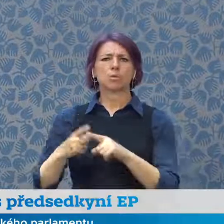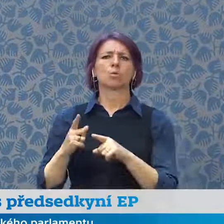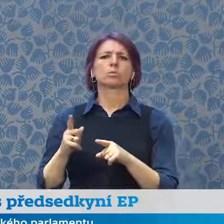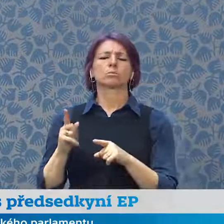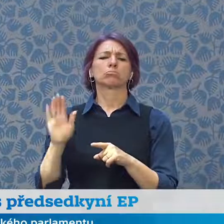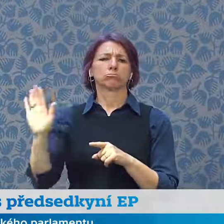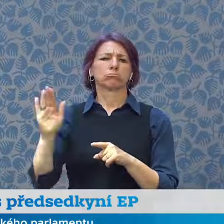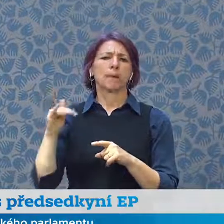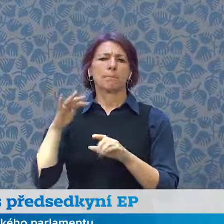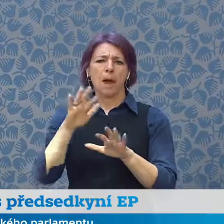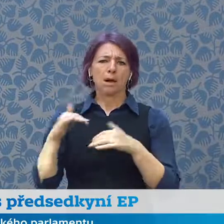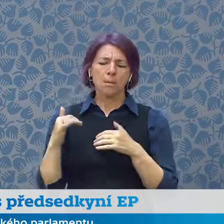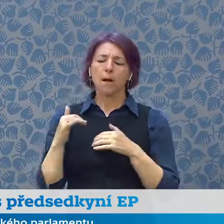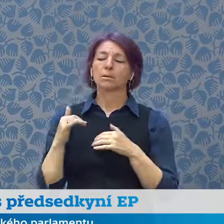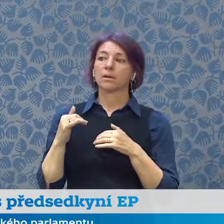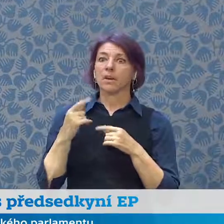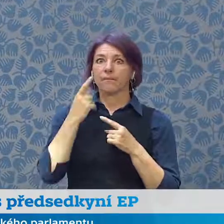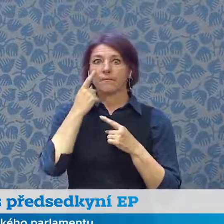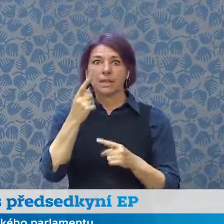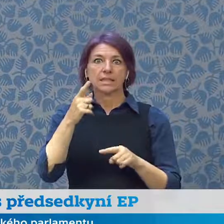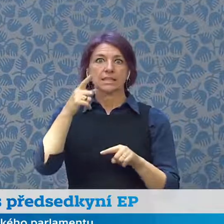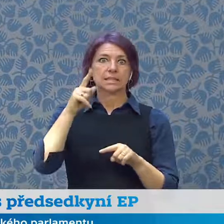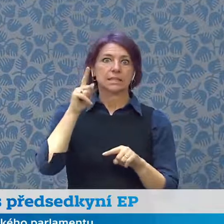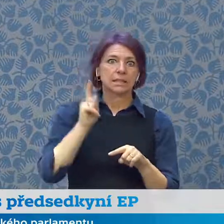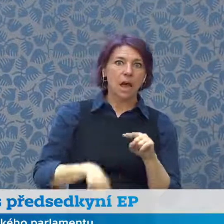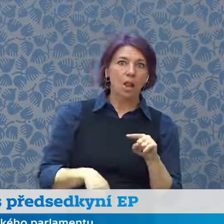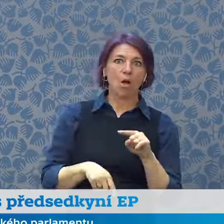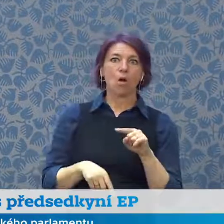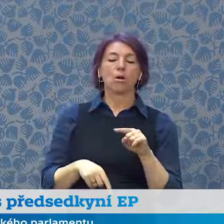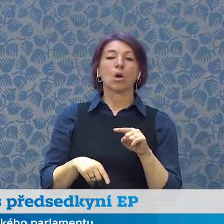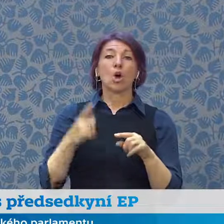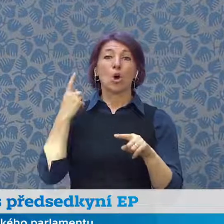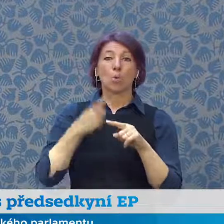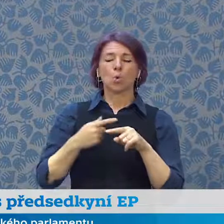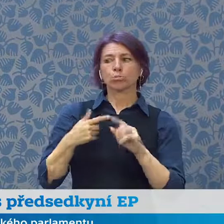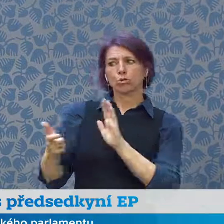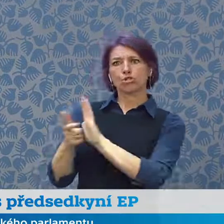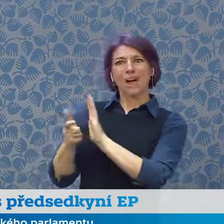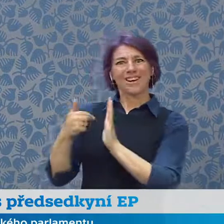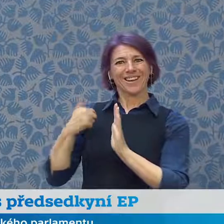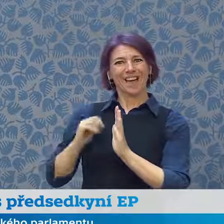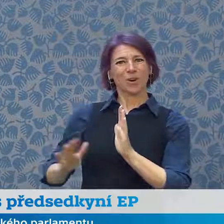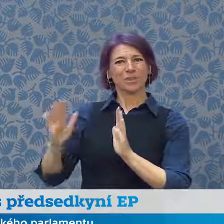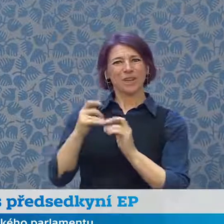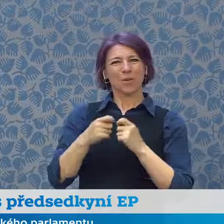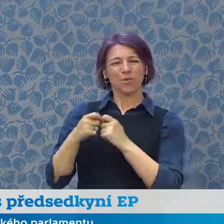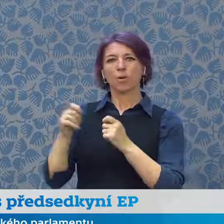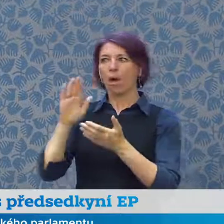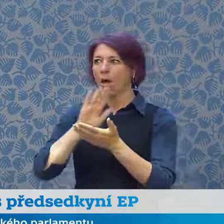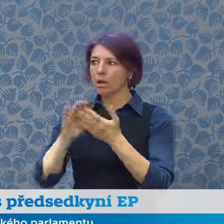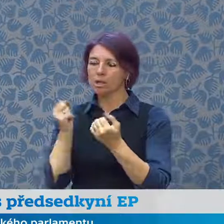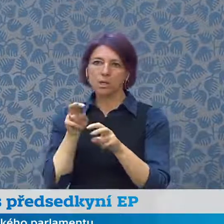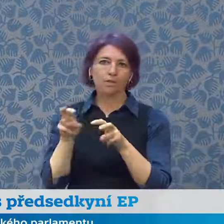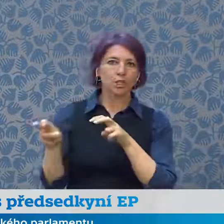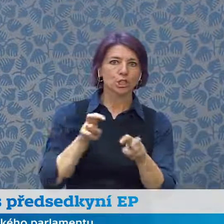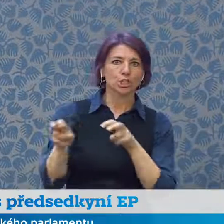snažili reagovat na to, co po nich chtěla Evropská unie. Vždy samozřejmě